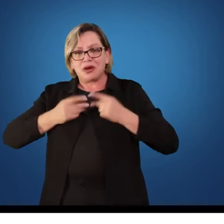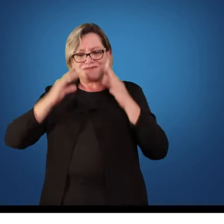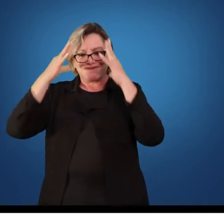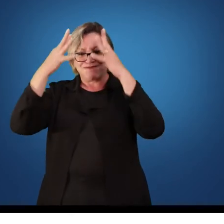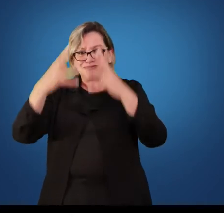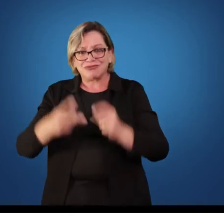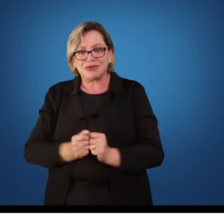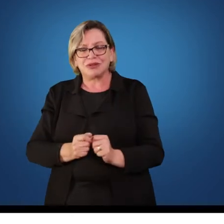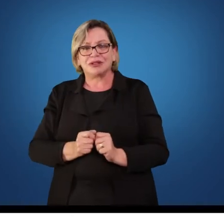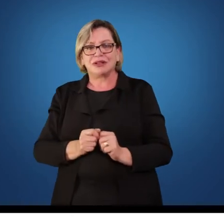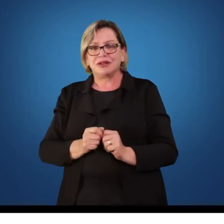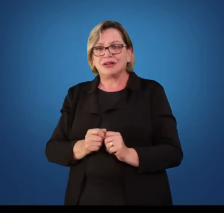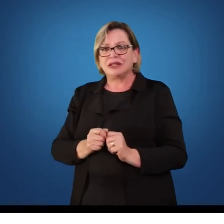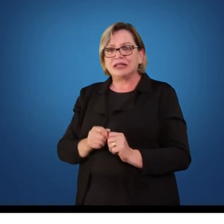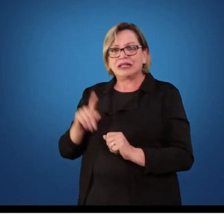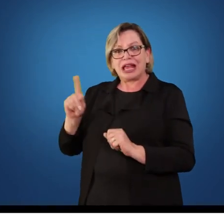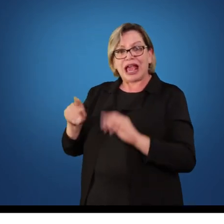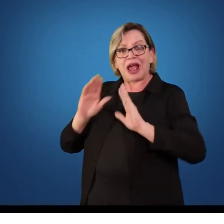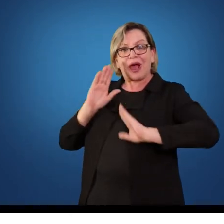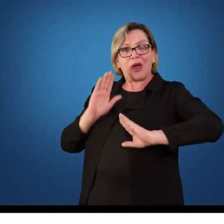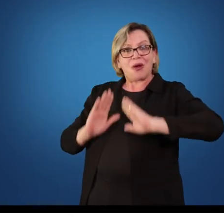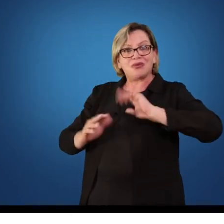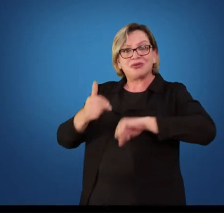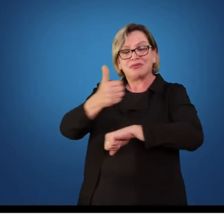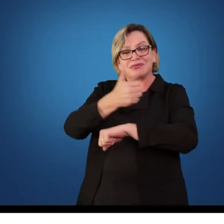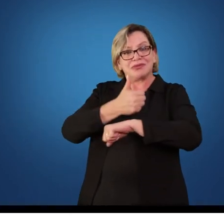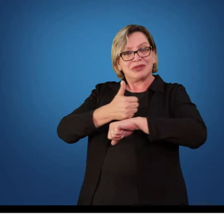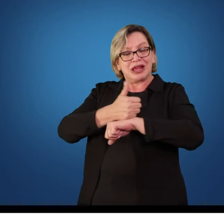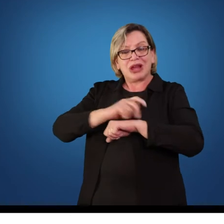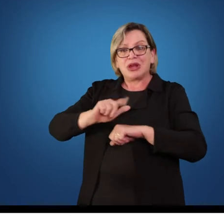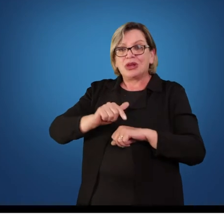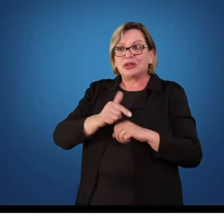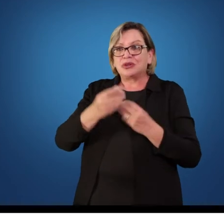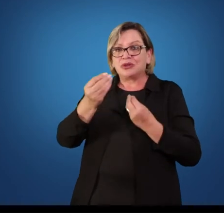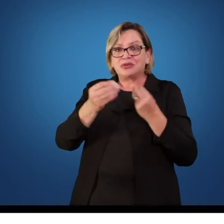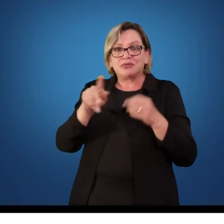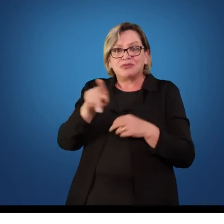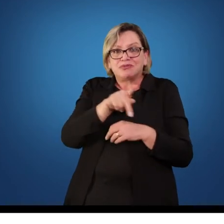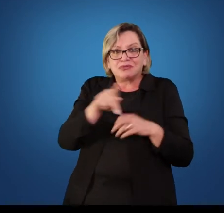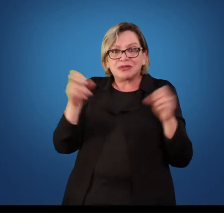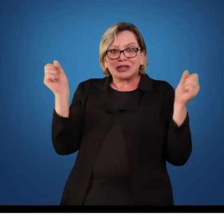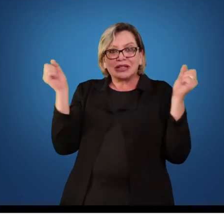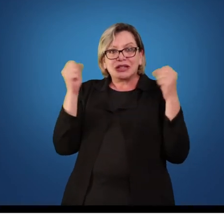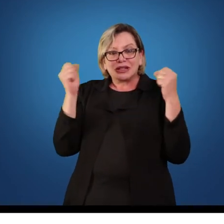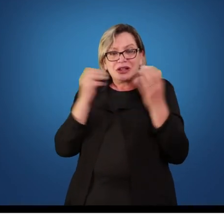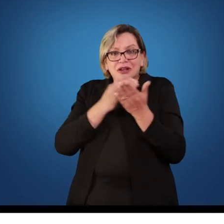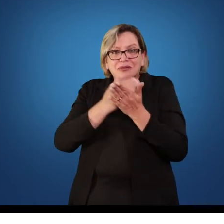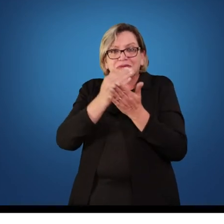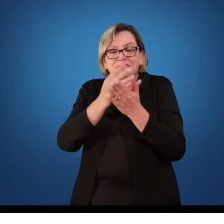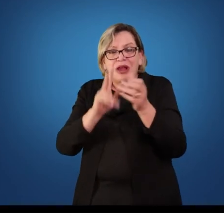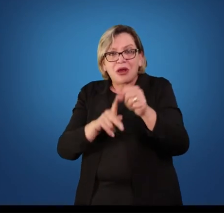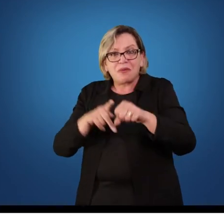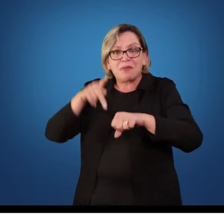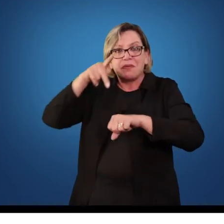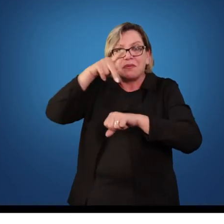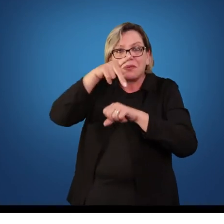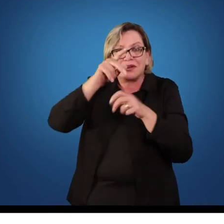alguns professores de Educação Física, buscaram alguns programas de pós-graduação em outras áreas, por exemplo, nas ciências